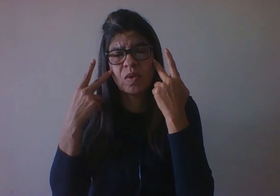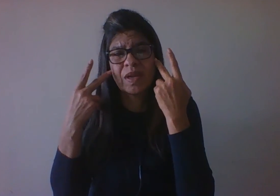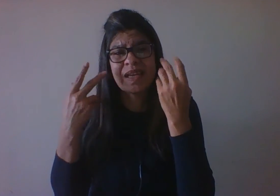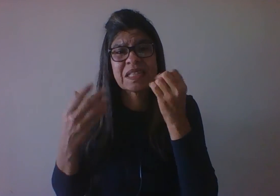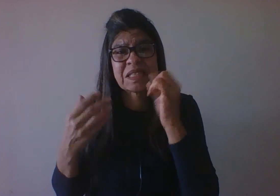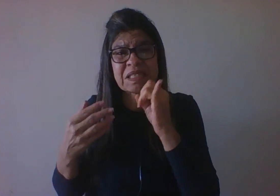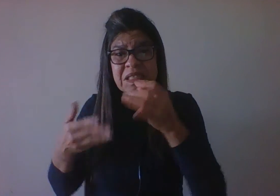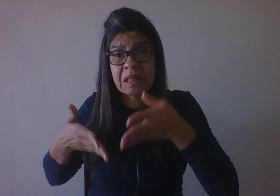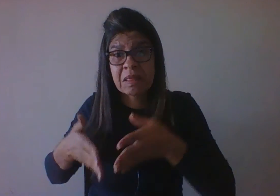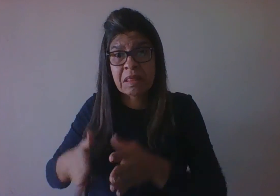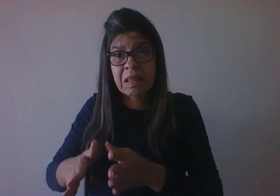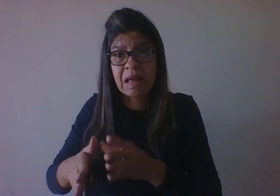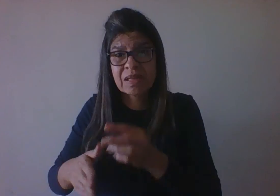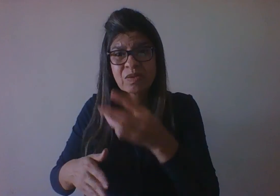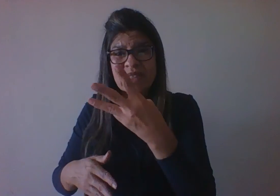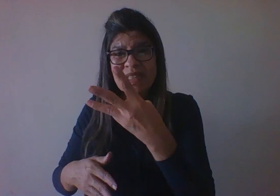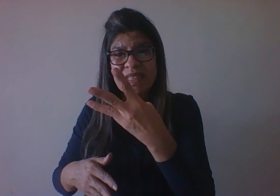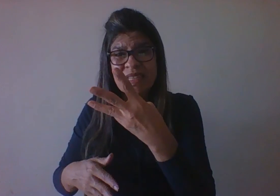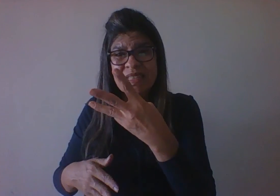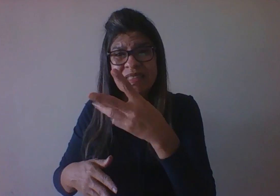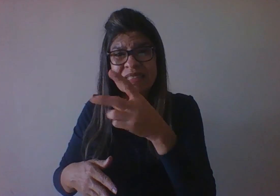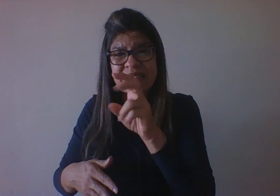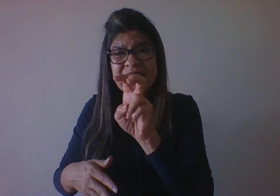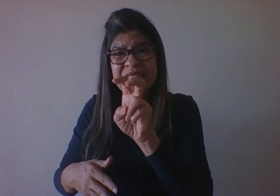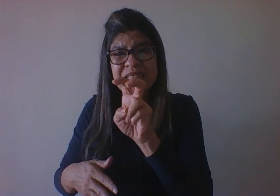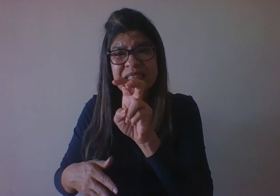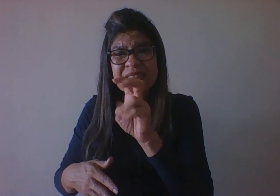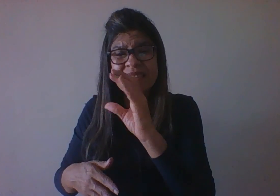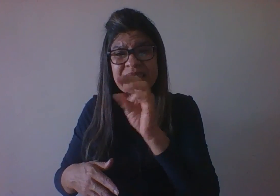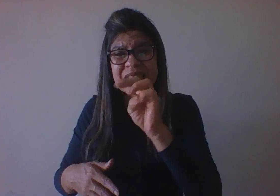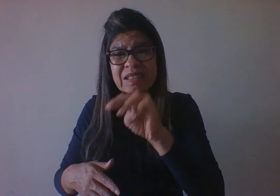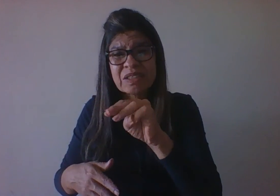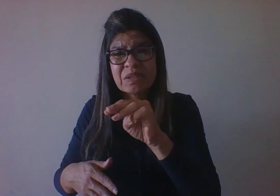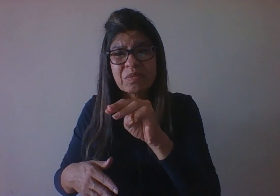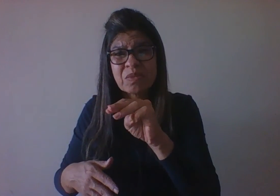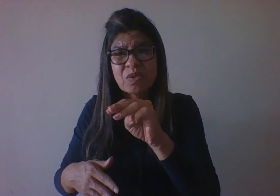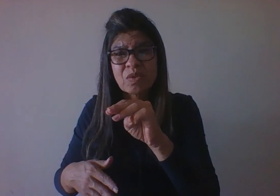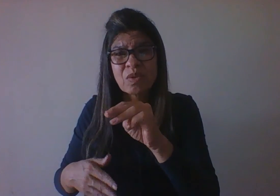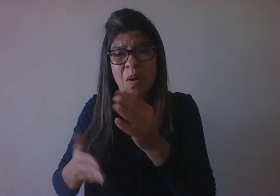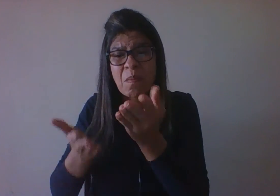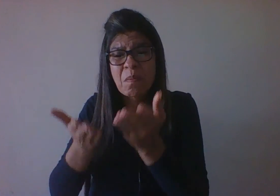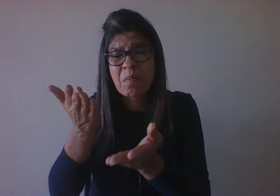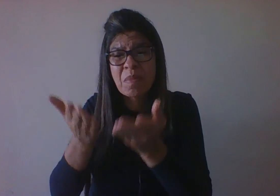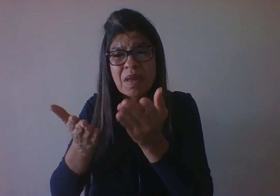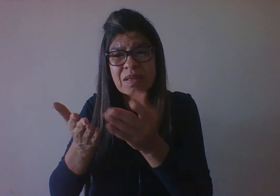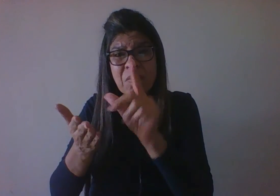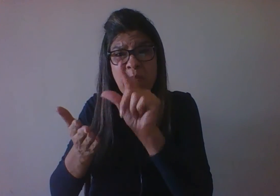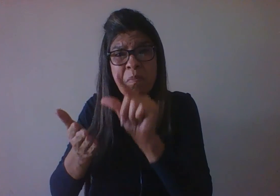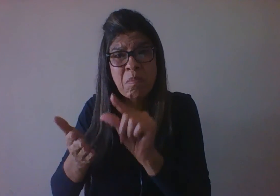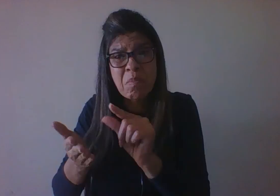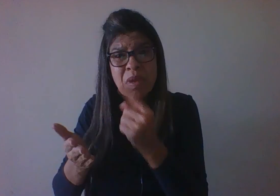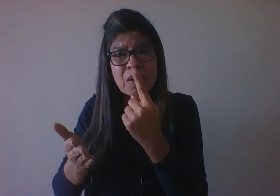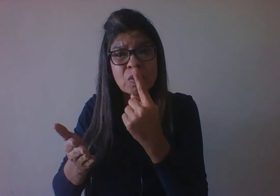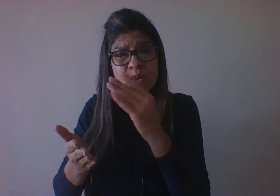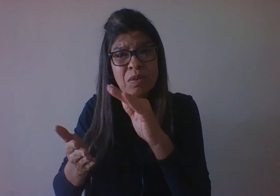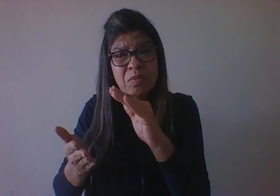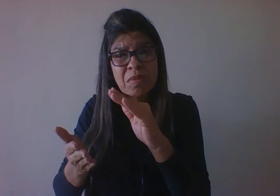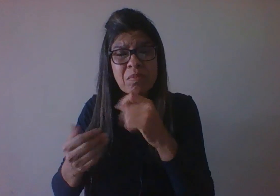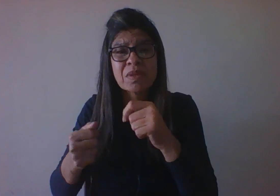35 centímetros, pesando menos de 1,5 a gente vai ter que, provavelmente, colocar essa criança em uma incubadora,